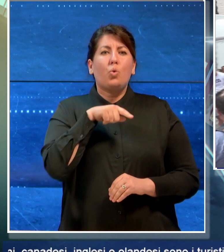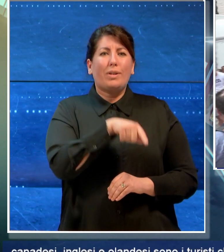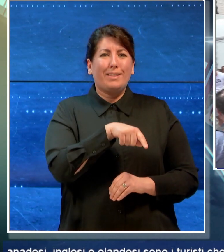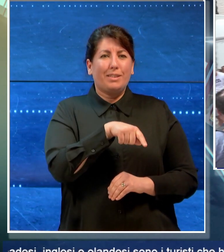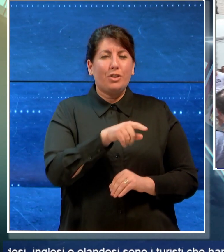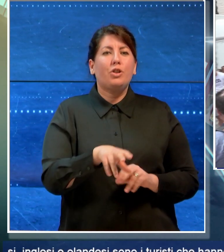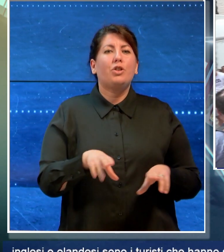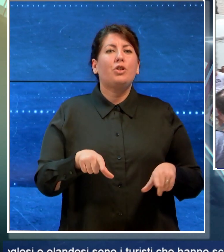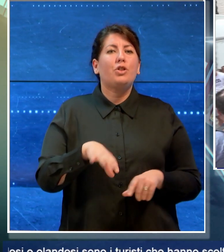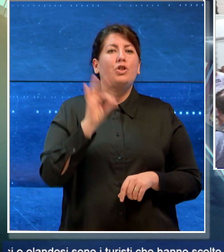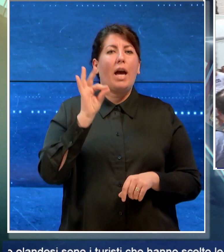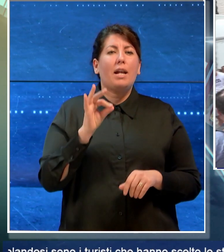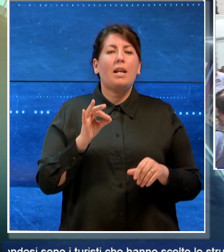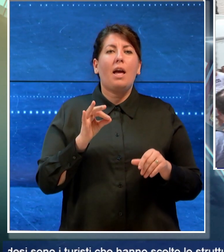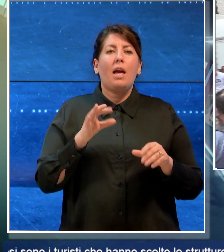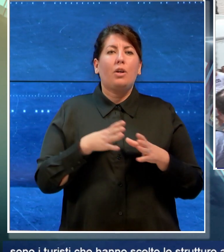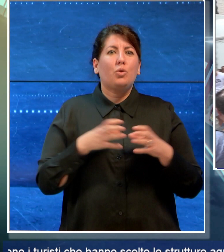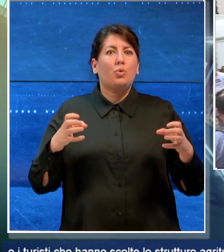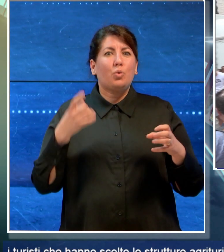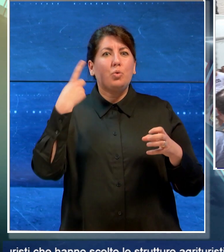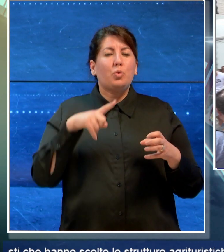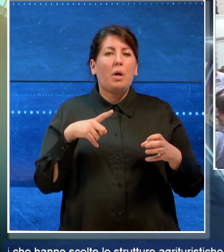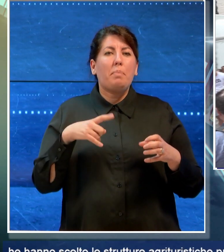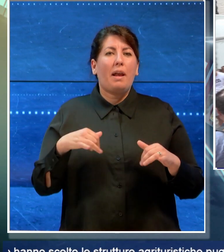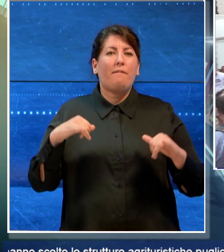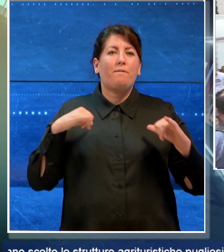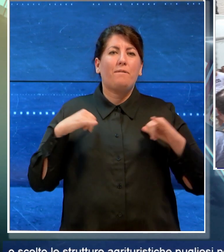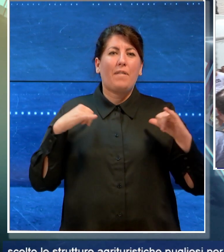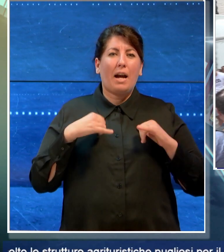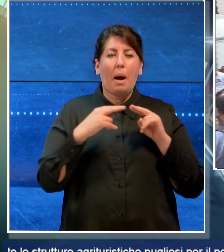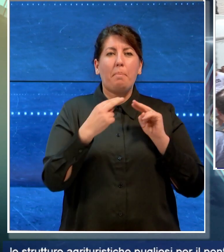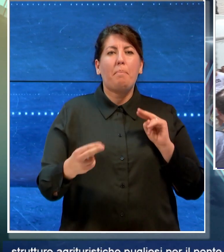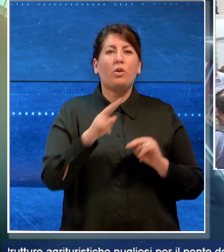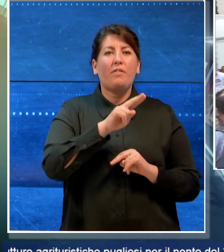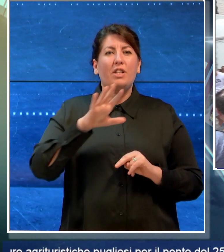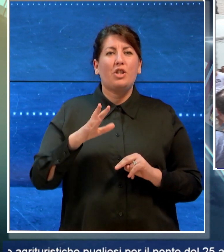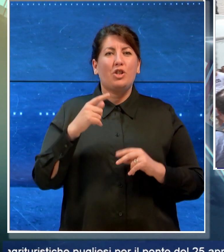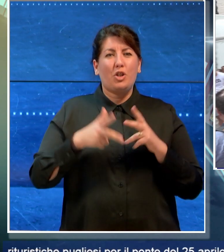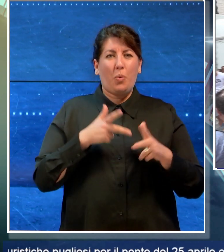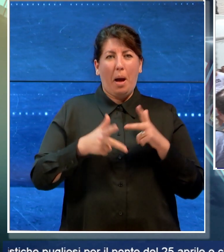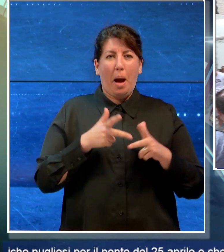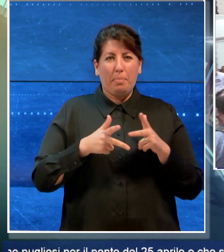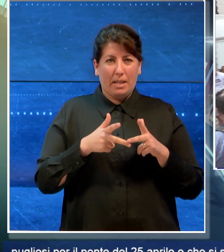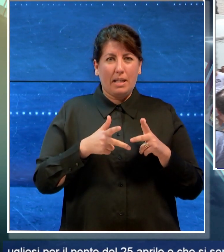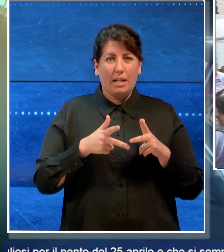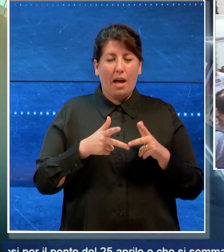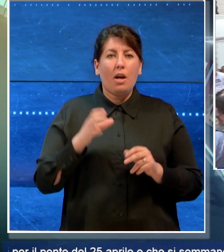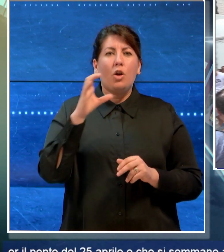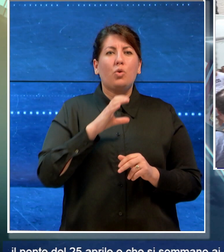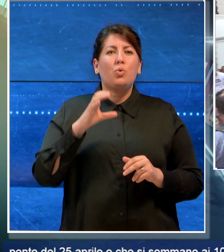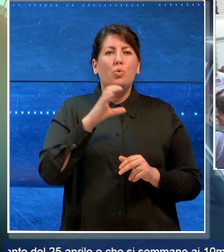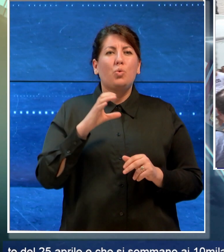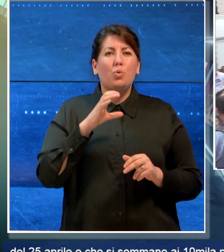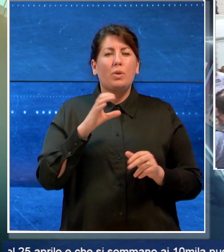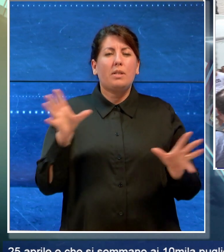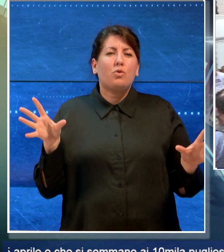agrituristiche pugliesi per il ponte del 25 aprile e che si sommano ai 10